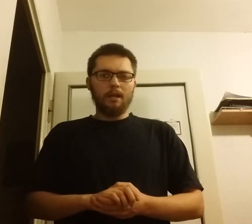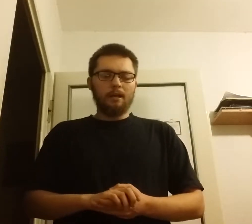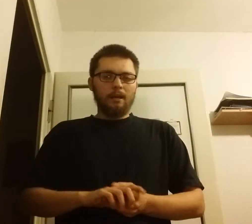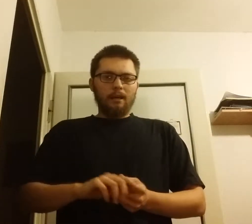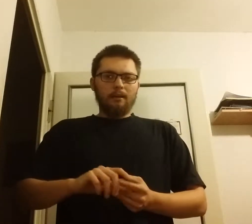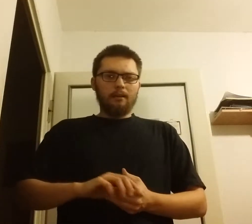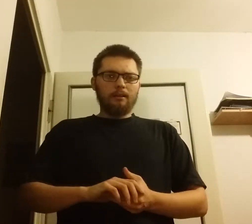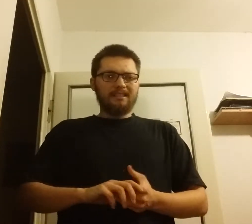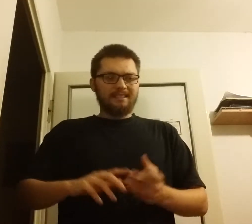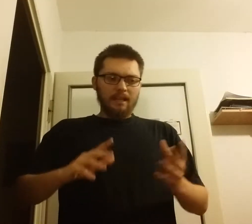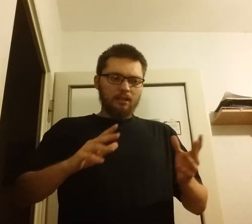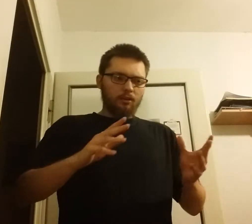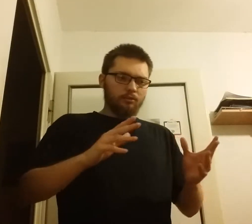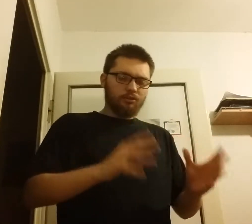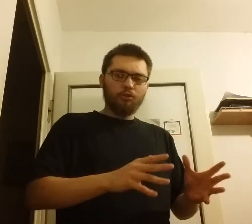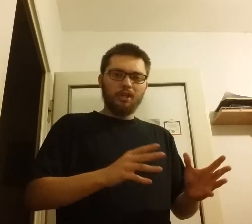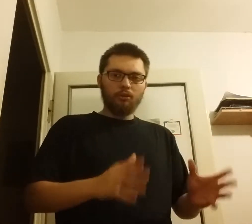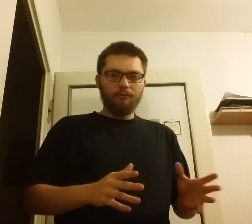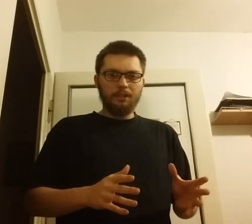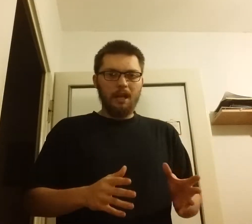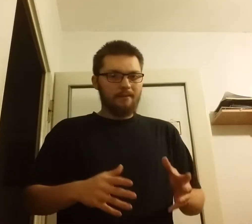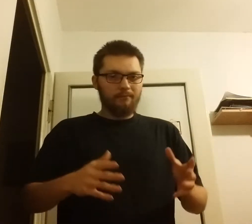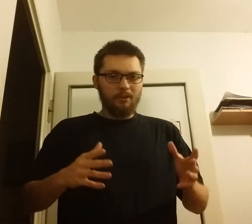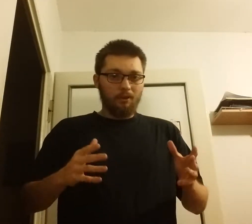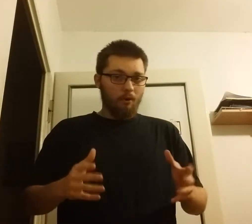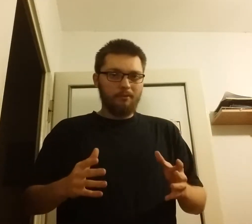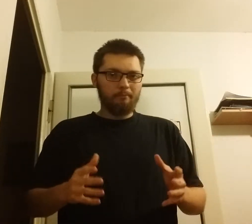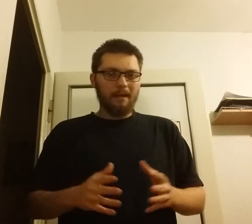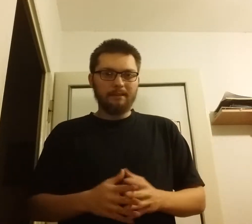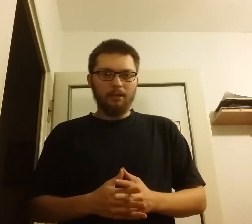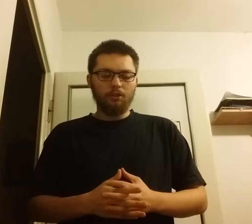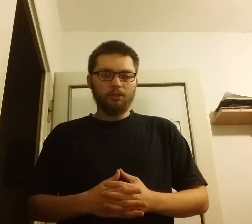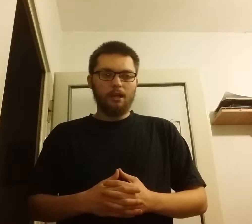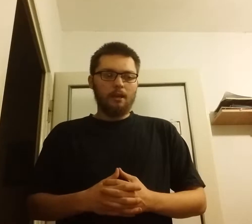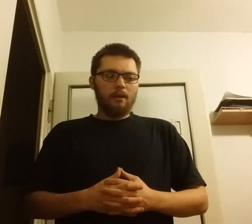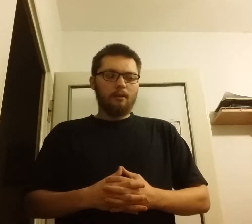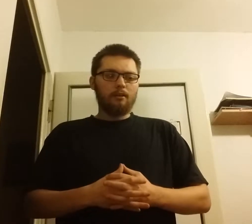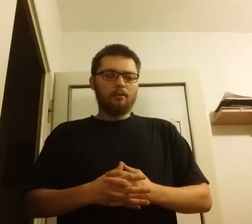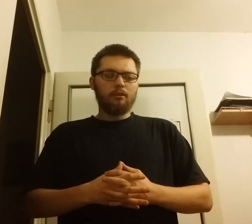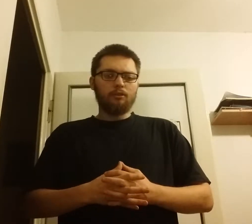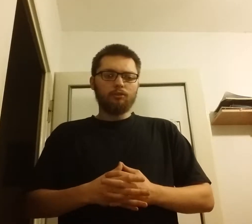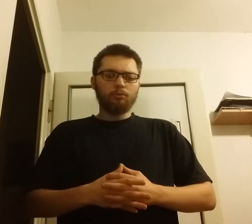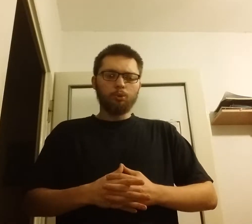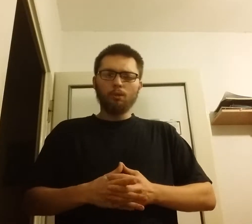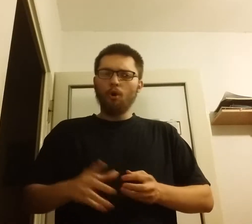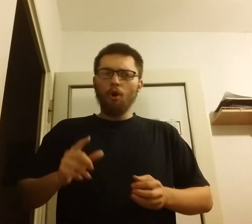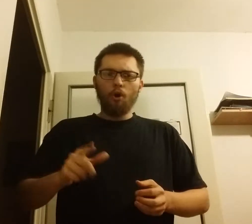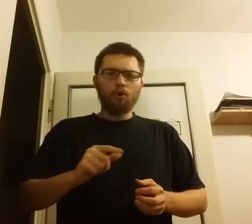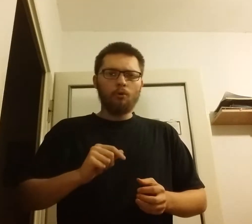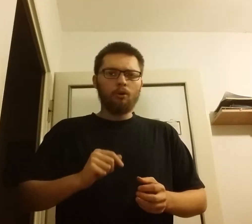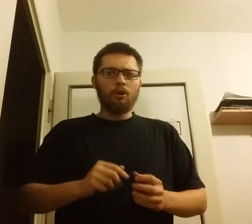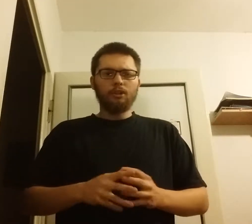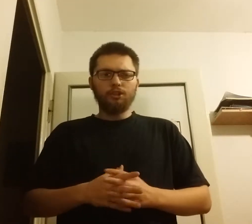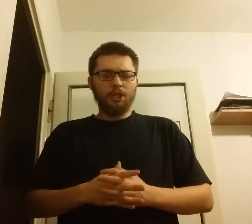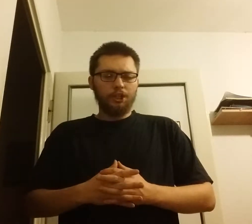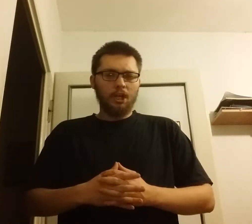że z tego, co się dowiedziałem w owym batalionie, służyło około 10